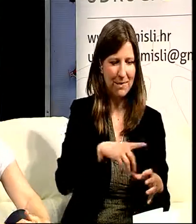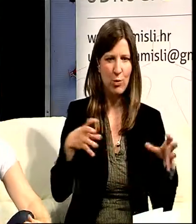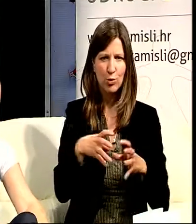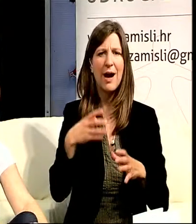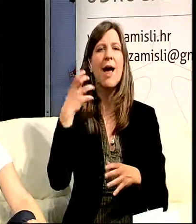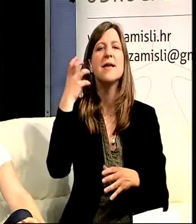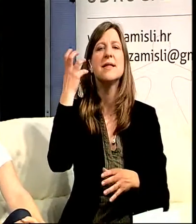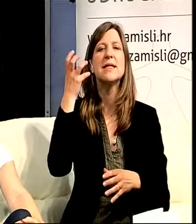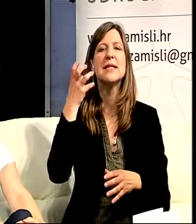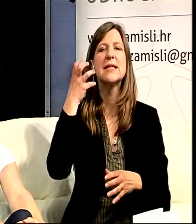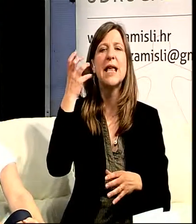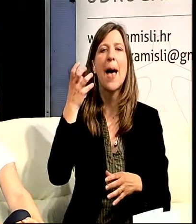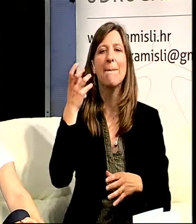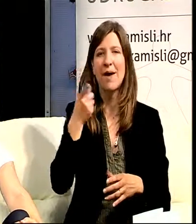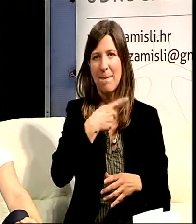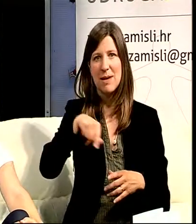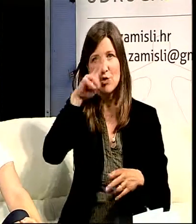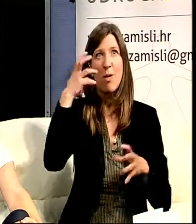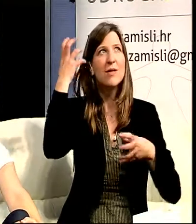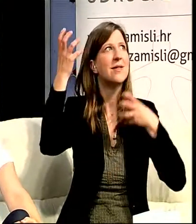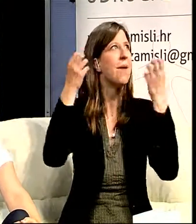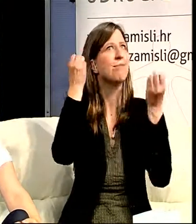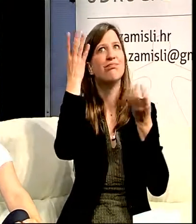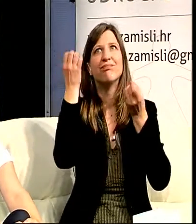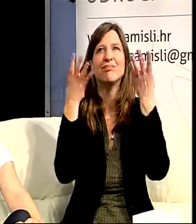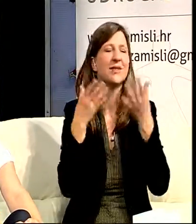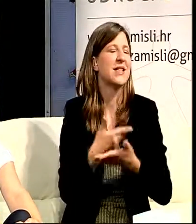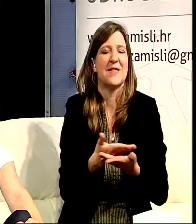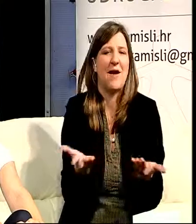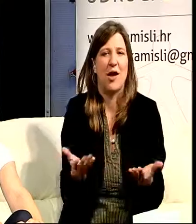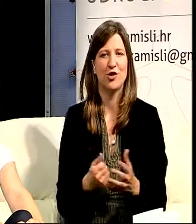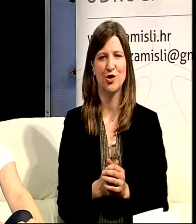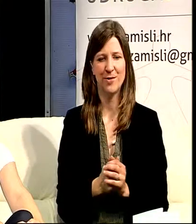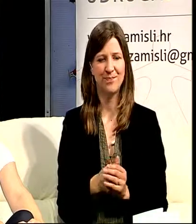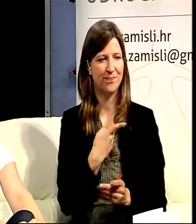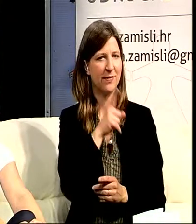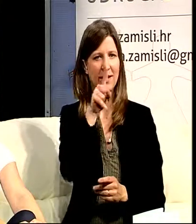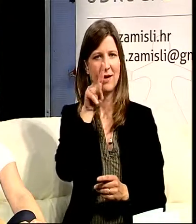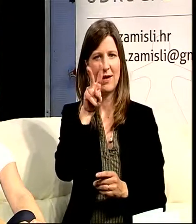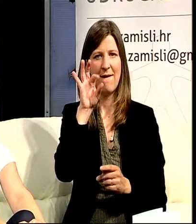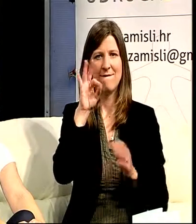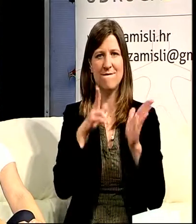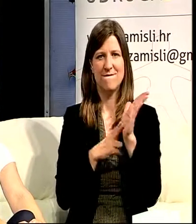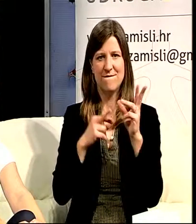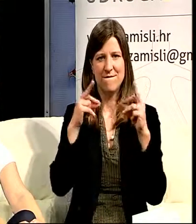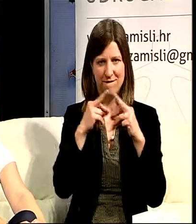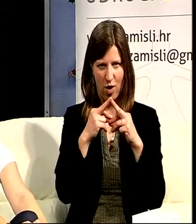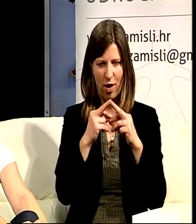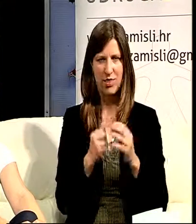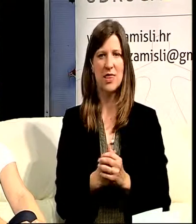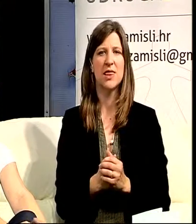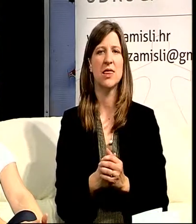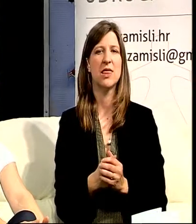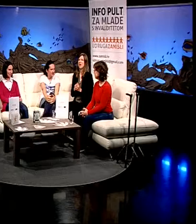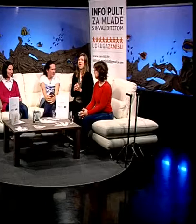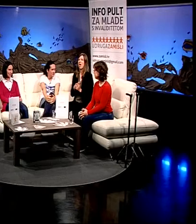jez. Mi možemo zamisliti sve. Zamišljamo, u biti i proživljavamo. Tako je i Ivona, evo poveznica i ti si polazila